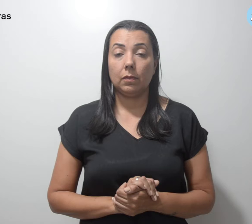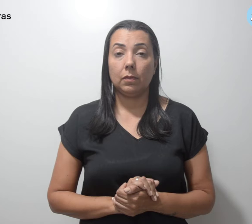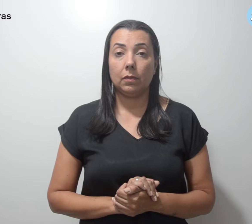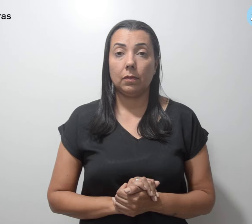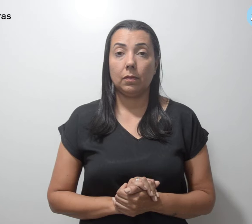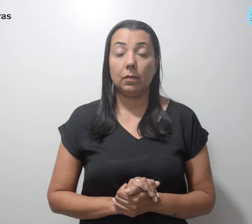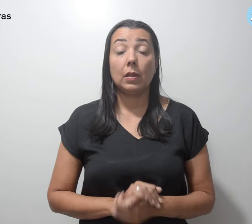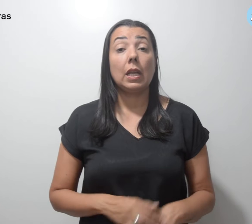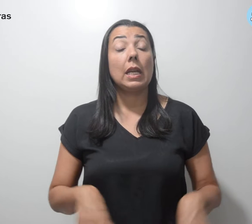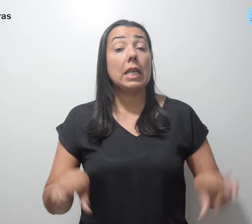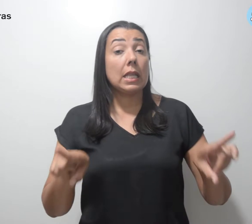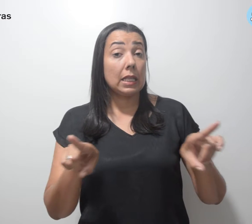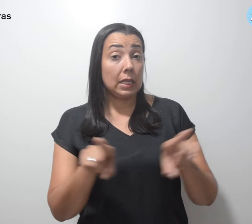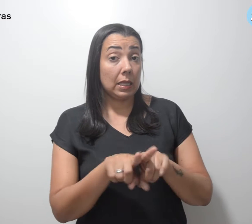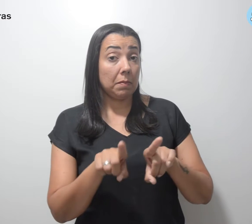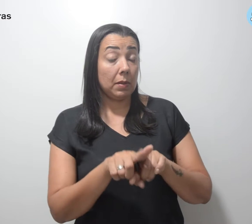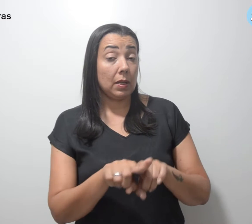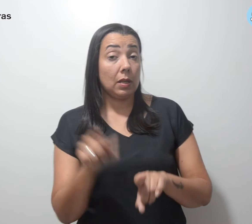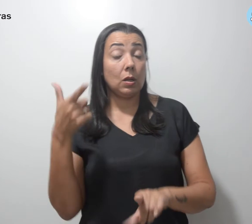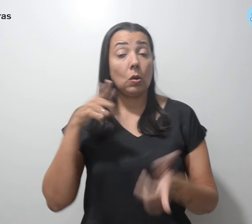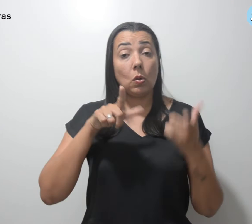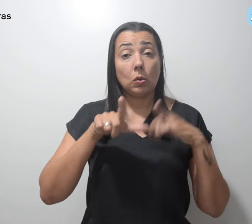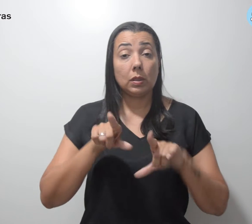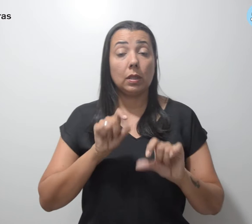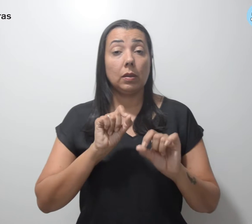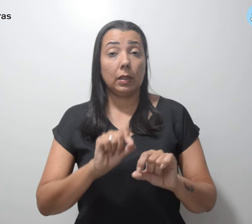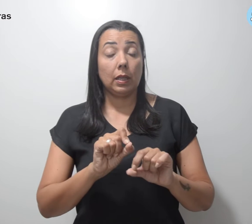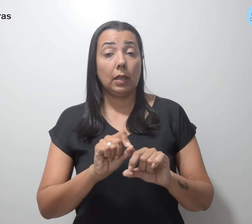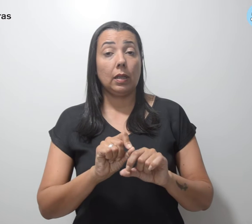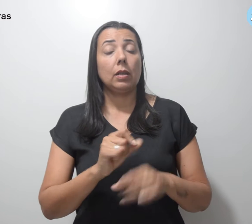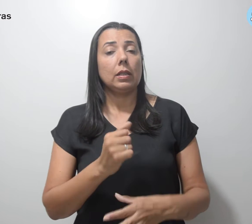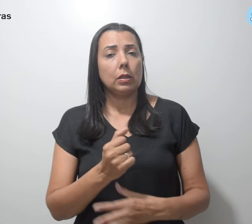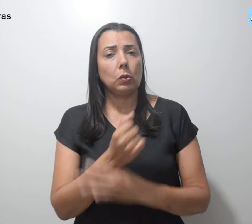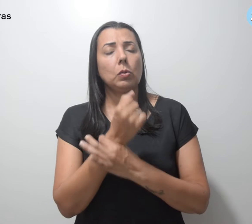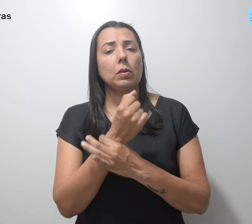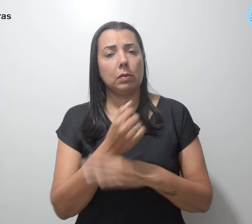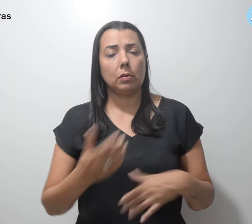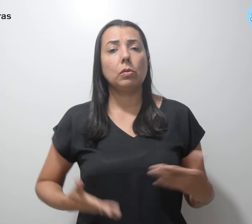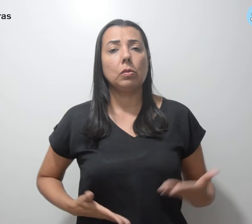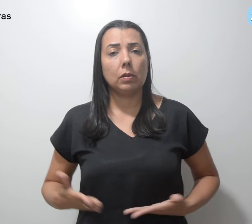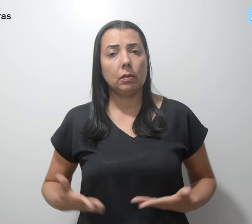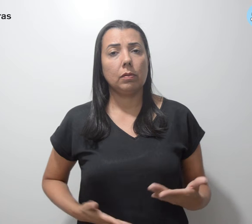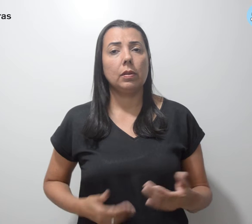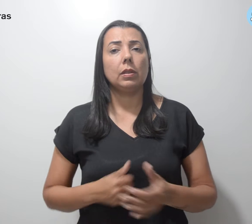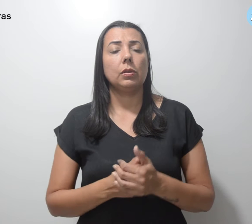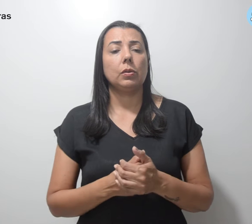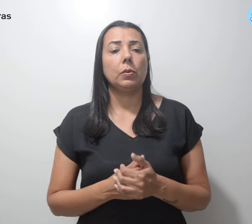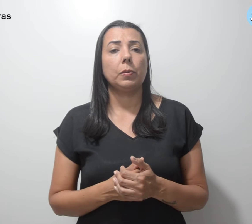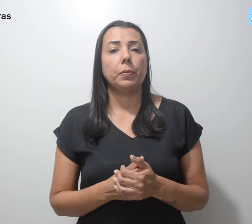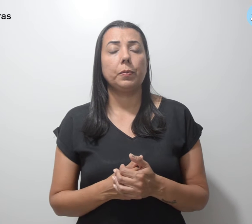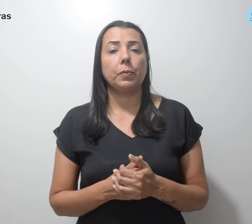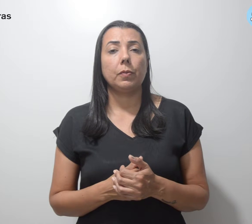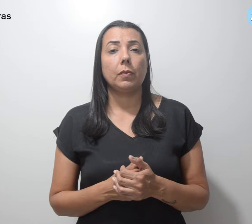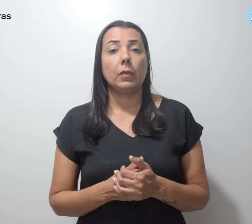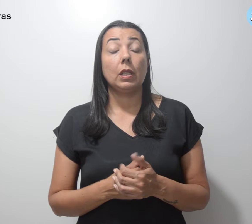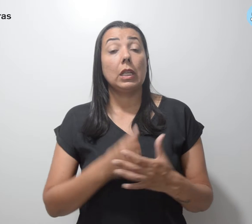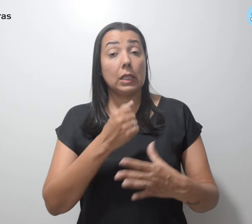Também garante, por meio da estabilidade, a execução dos serviços que asseguram os